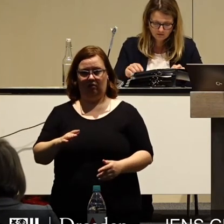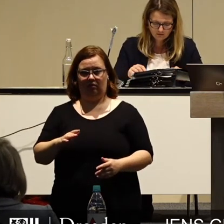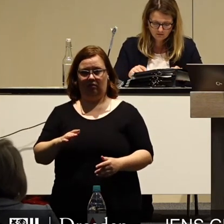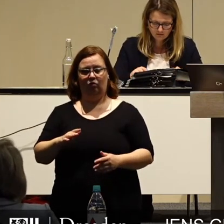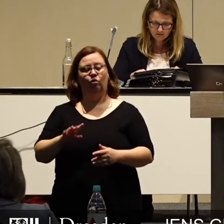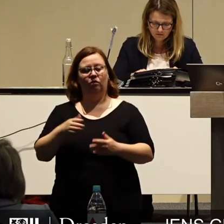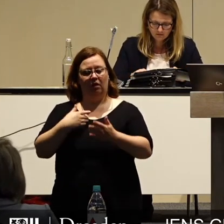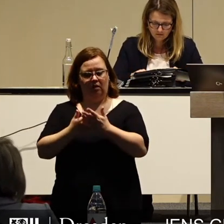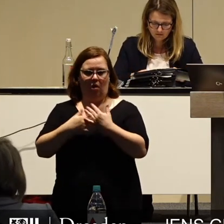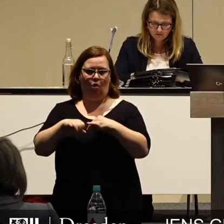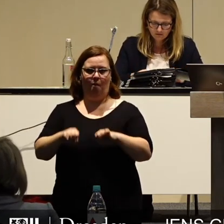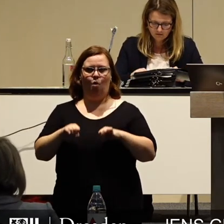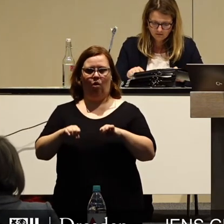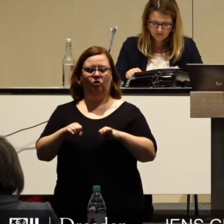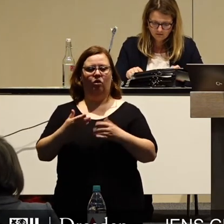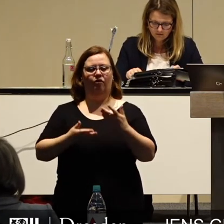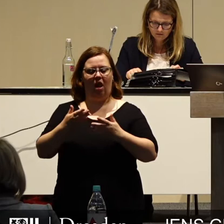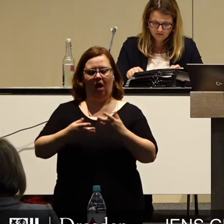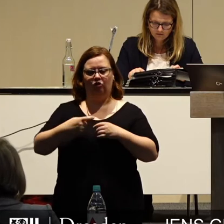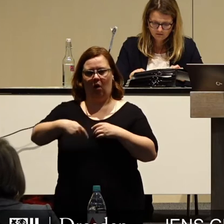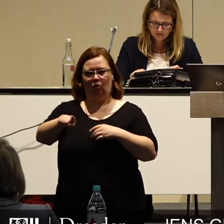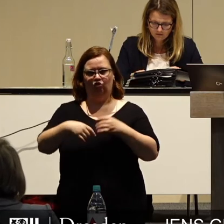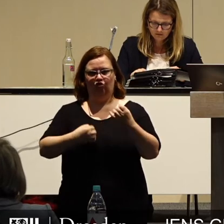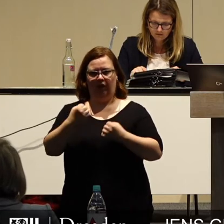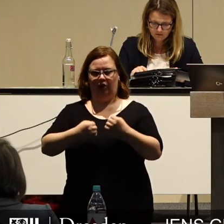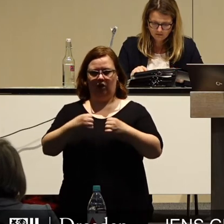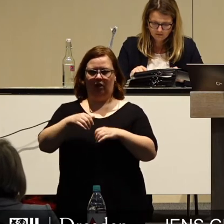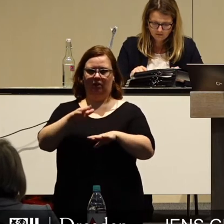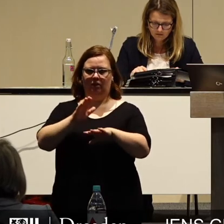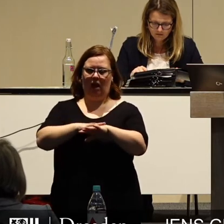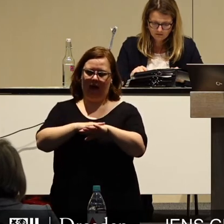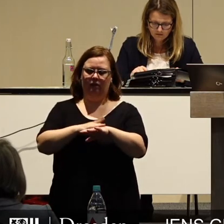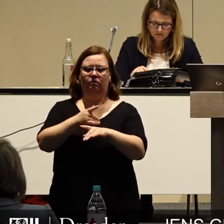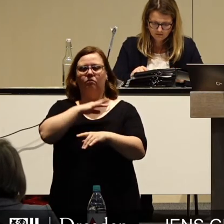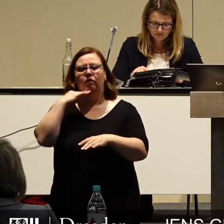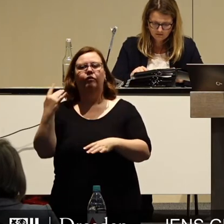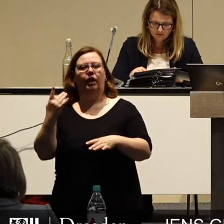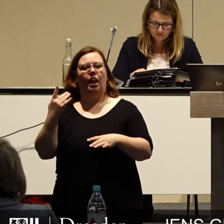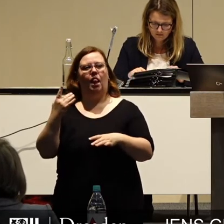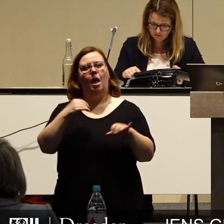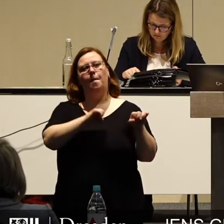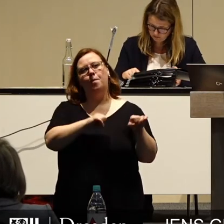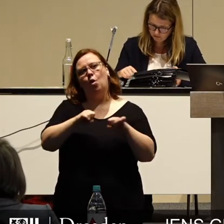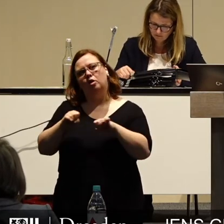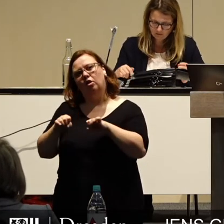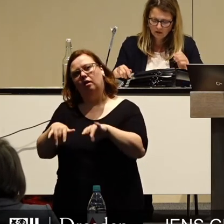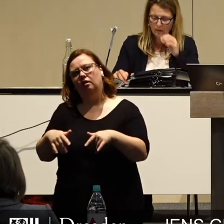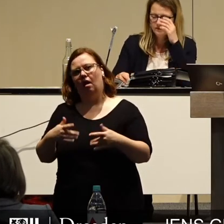auch den Grundstein, dass wir auch in den schwierigen Zeiten viele Handlungsspielräume